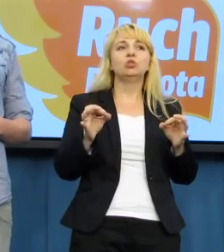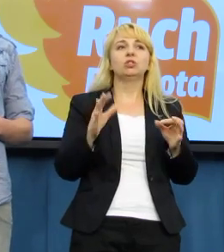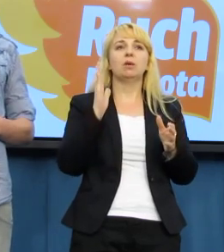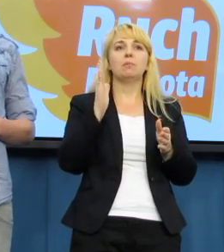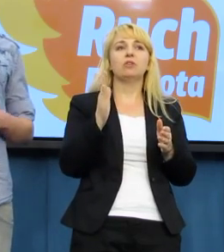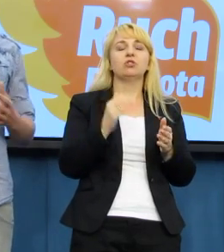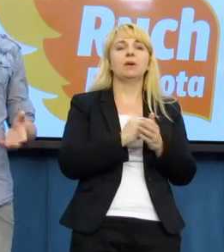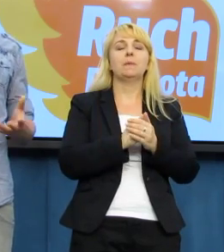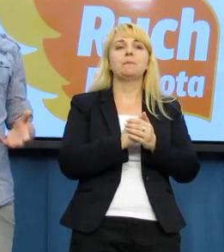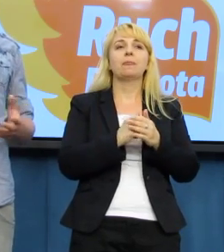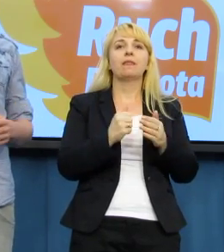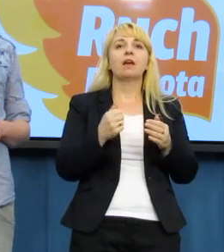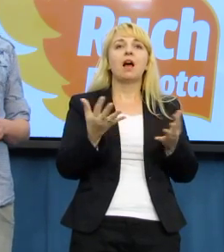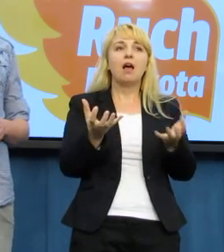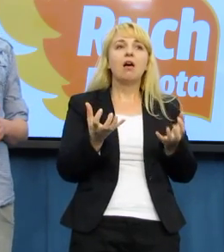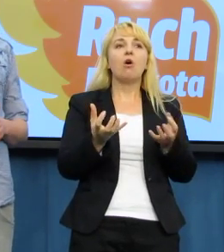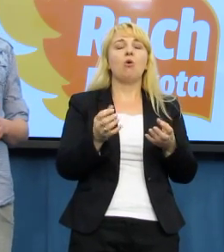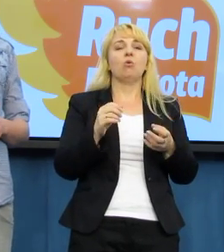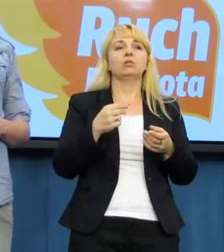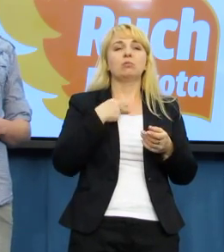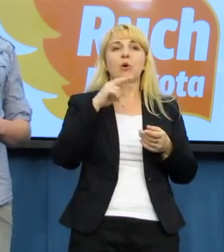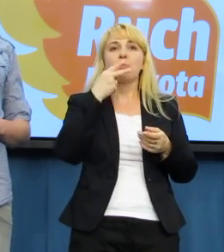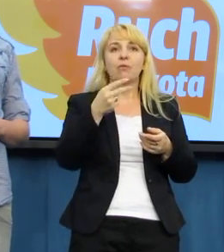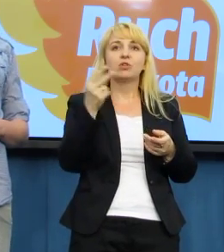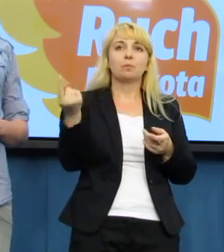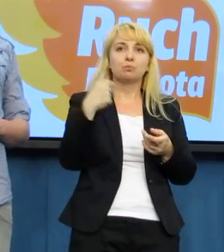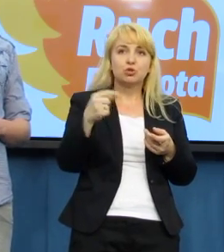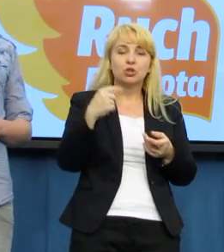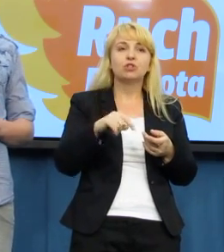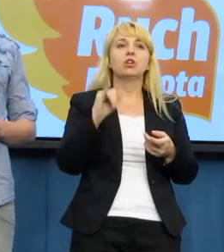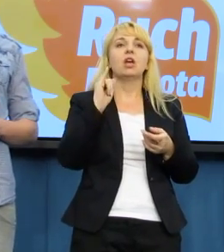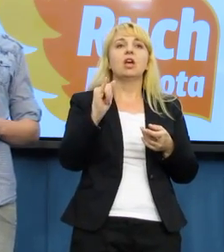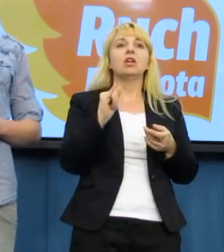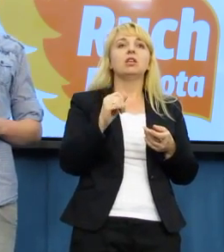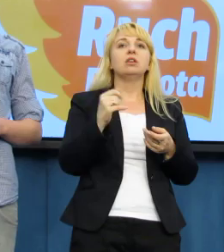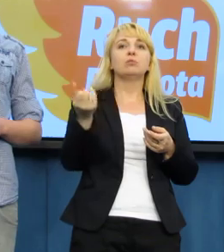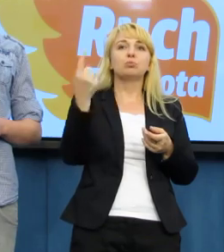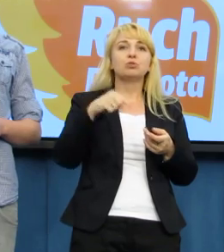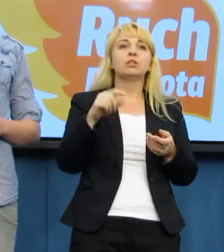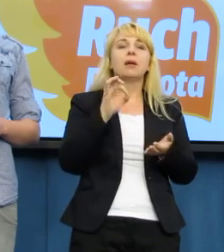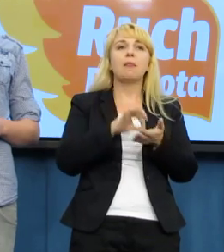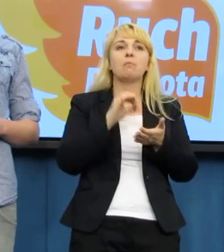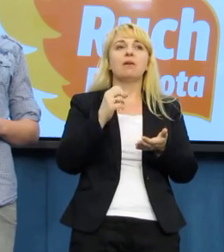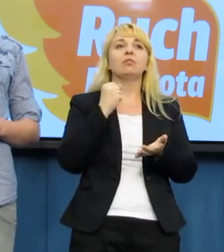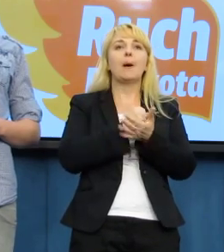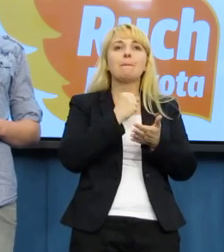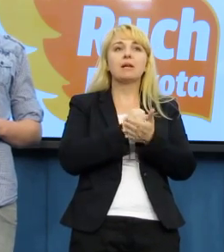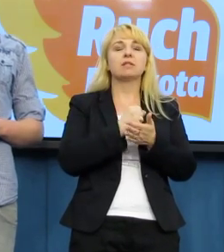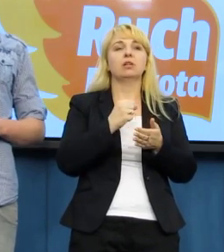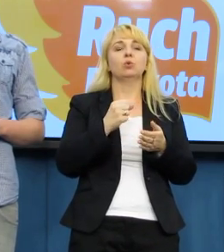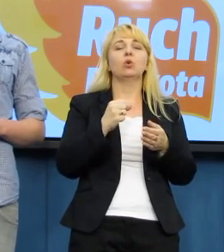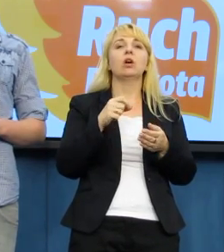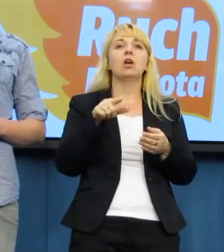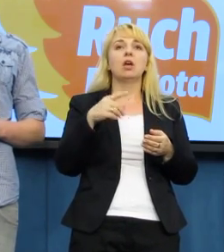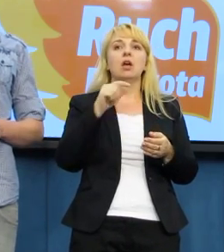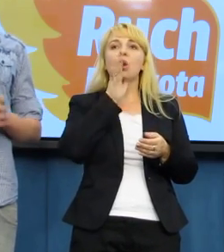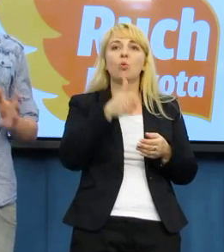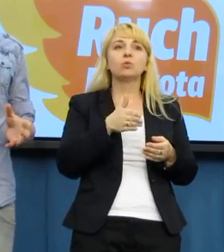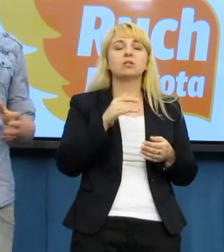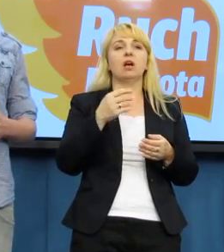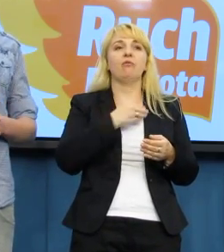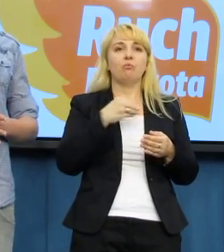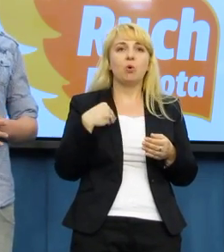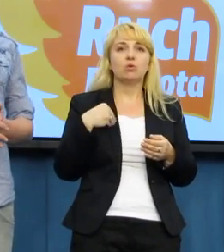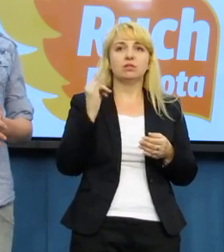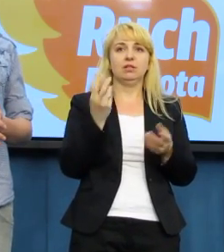swoją chęć wsparcia Parady potwierdził ambasador Stanów Zjednoczonych w Polsce, który będzie nas w ten sposób wspierać.